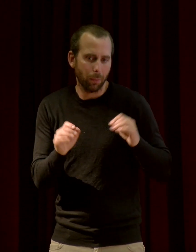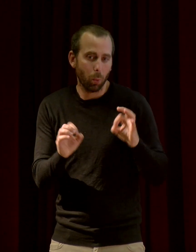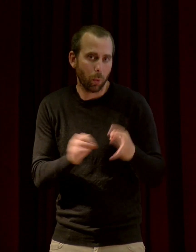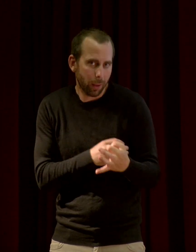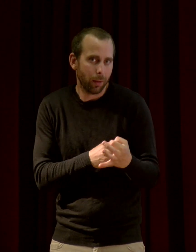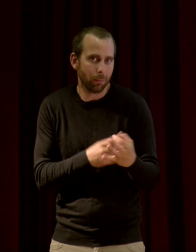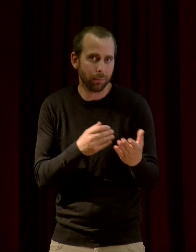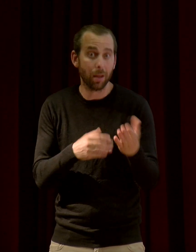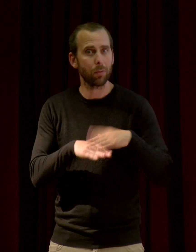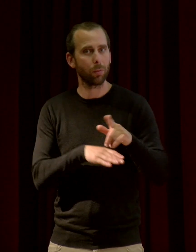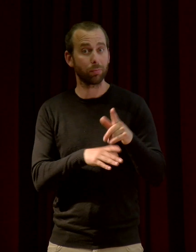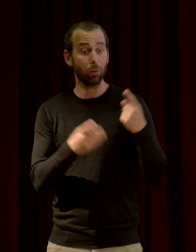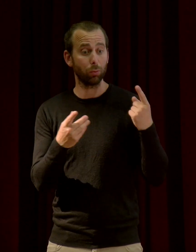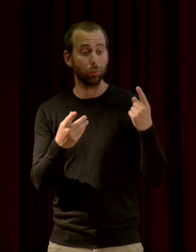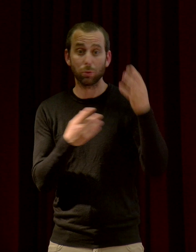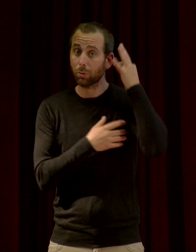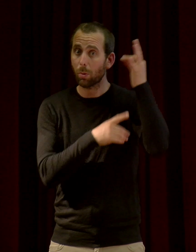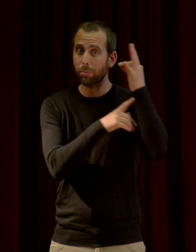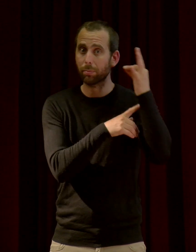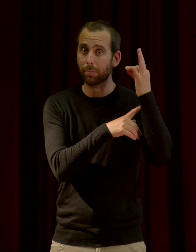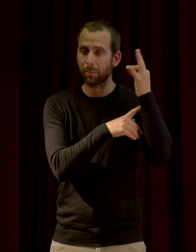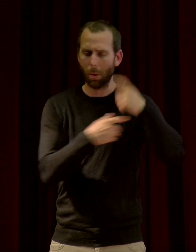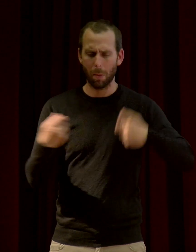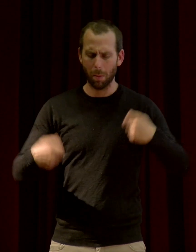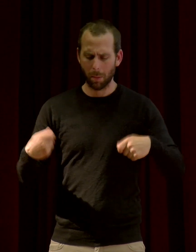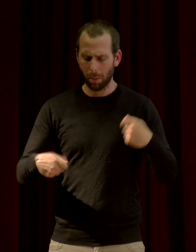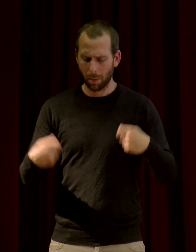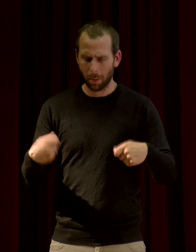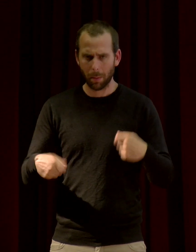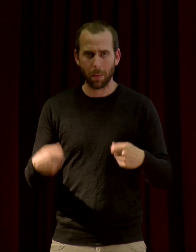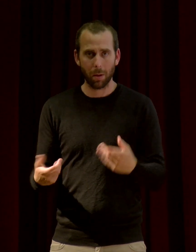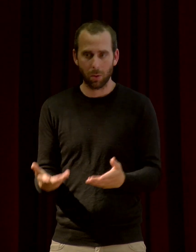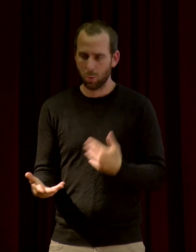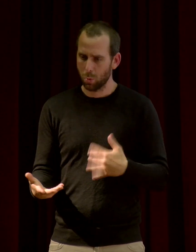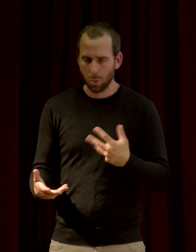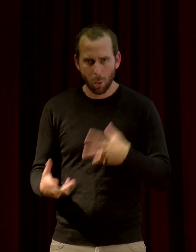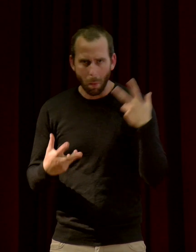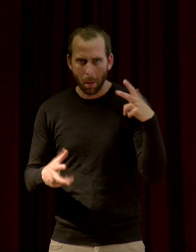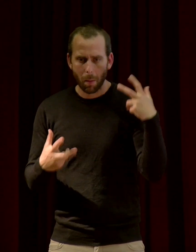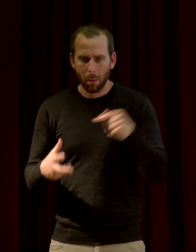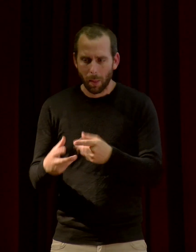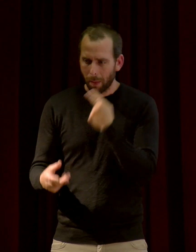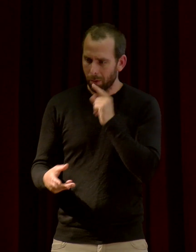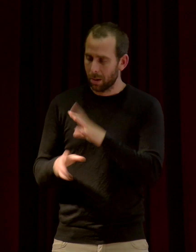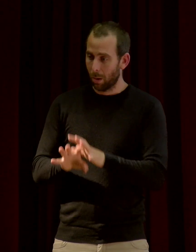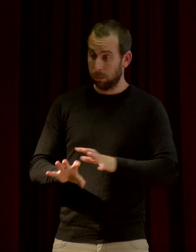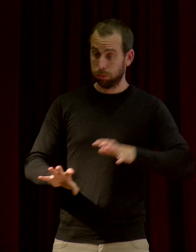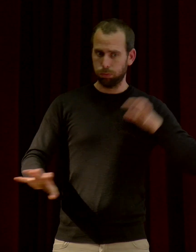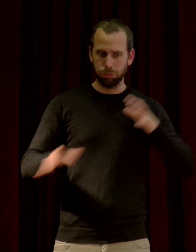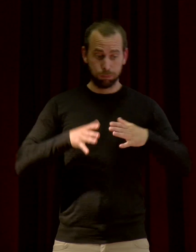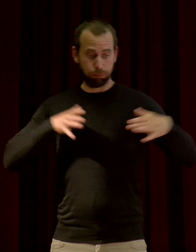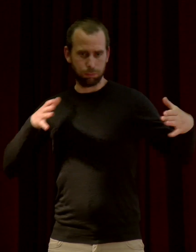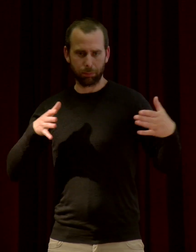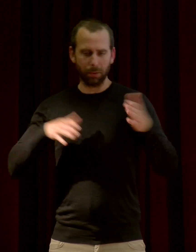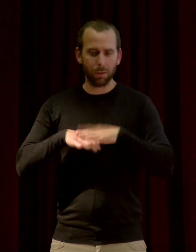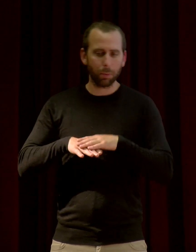paraître plus gros que l'on est. Donc, typiquement, des tambours vont faire croire que l'on est plus nombreux que l'on est, quand l est plus fort, plus gros. Et